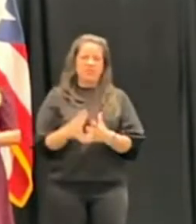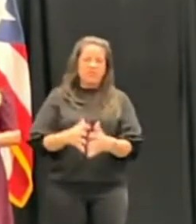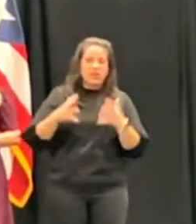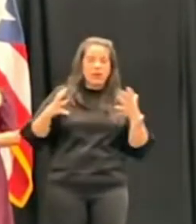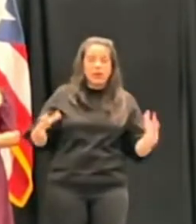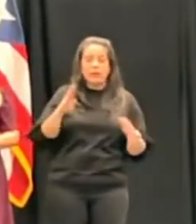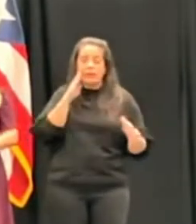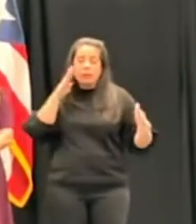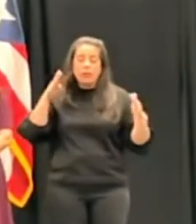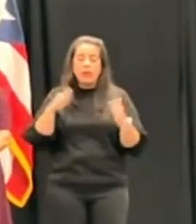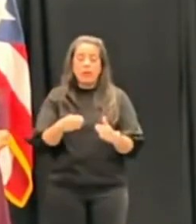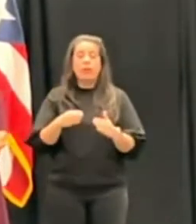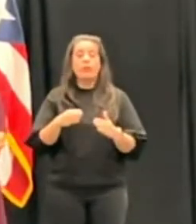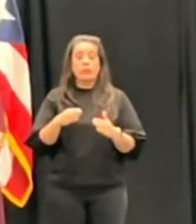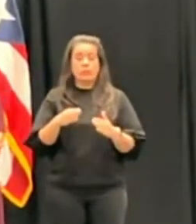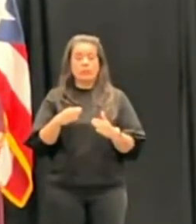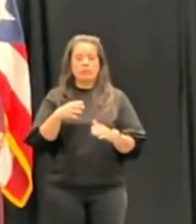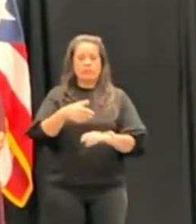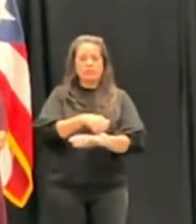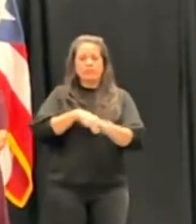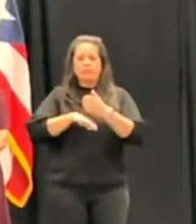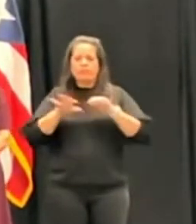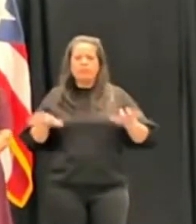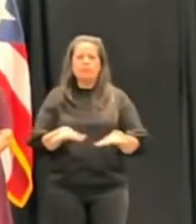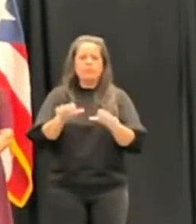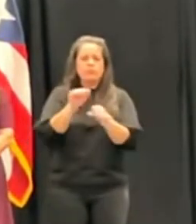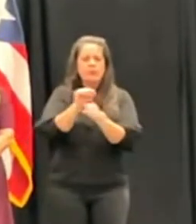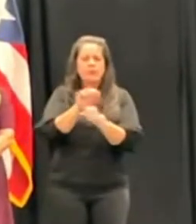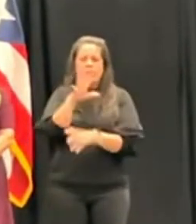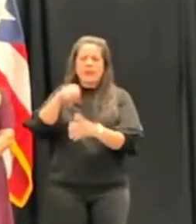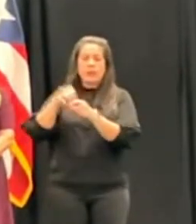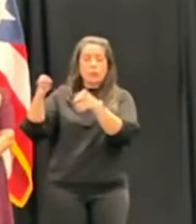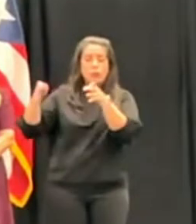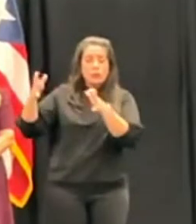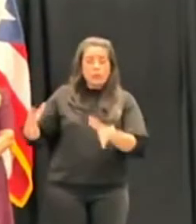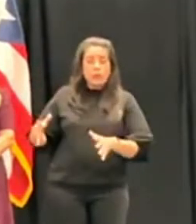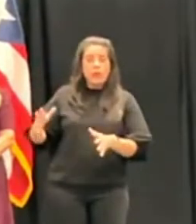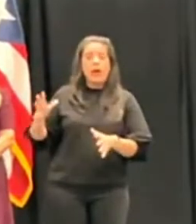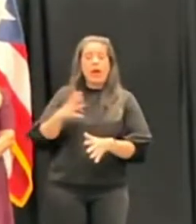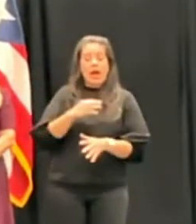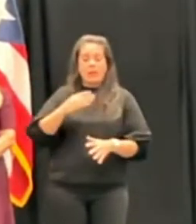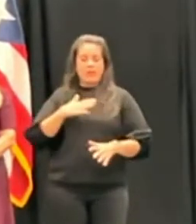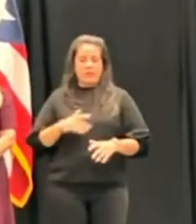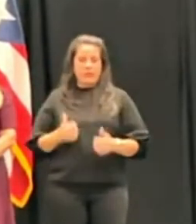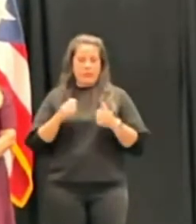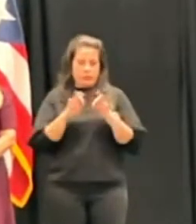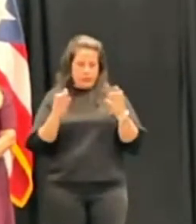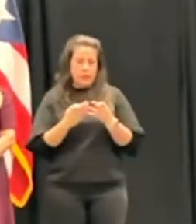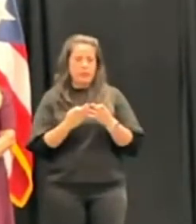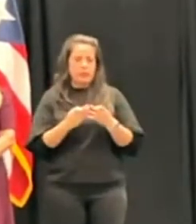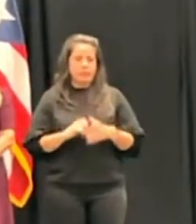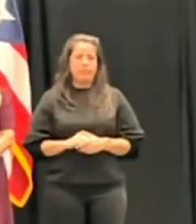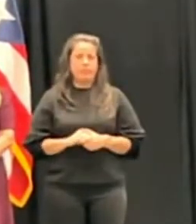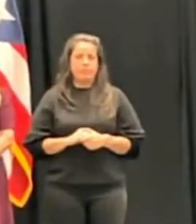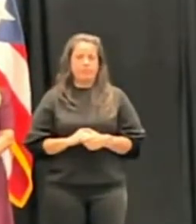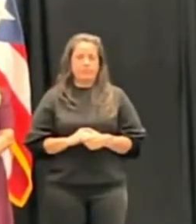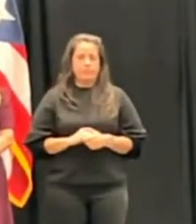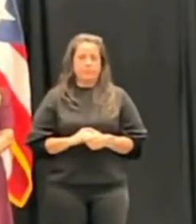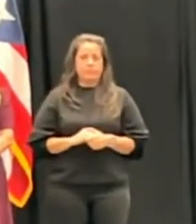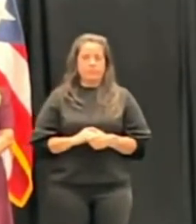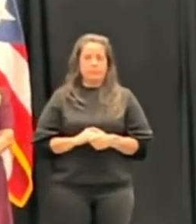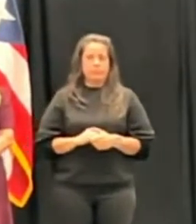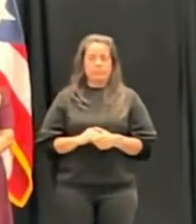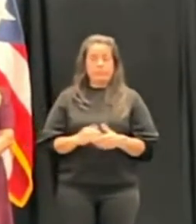en el desempeño cabal de mis funciones judiciales y en mi vida familiar. De tener el